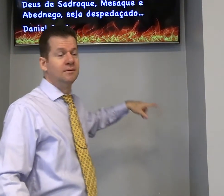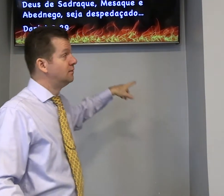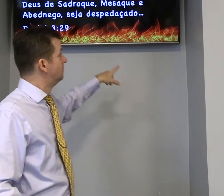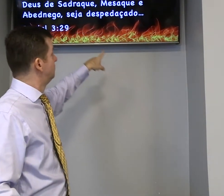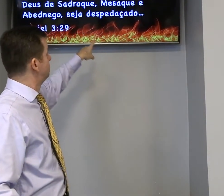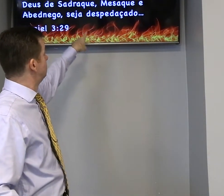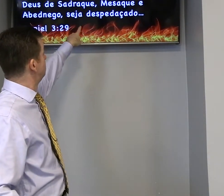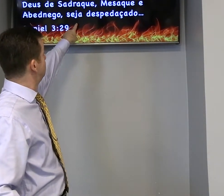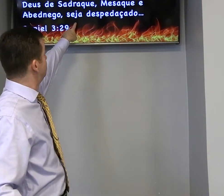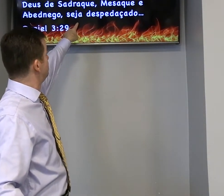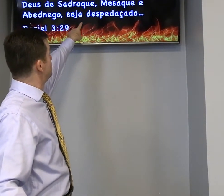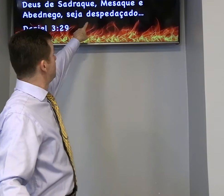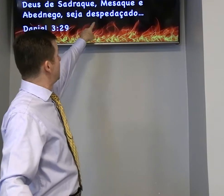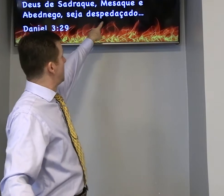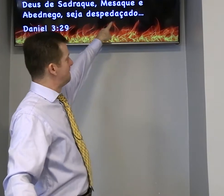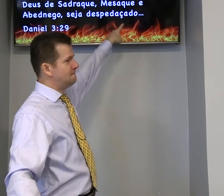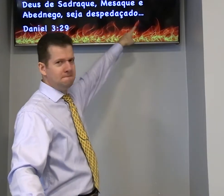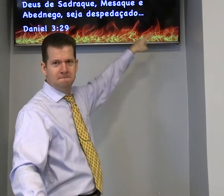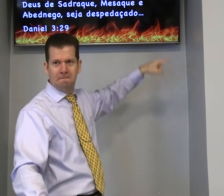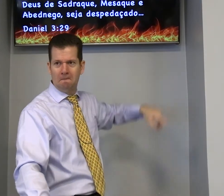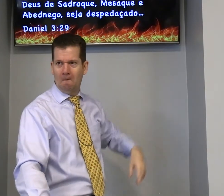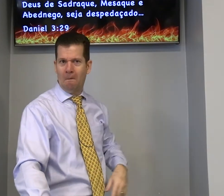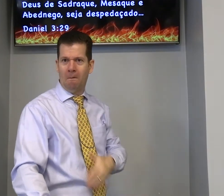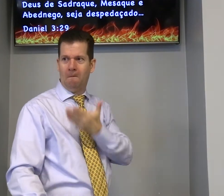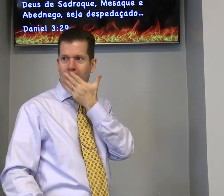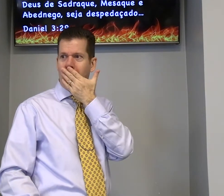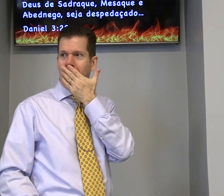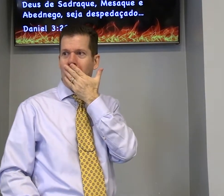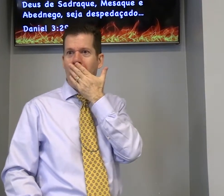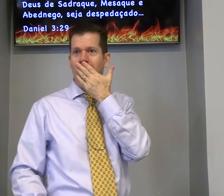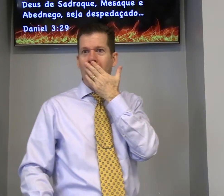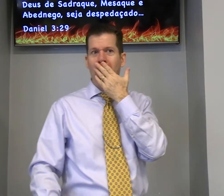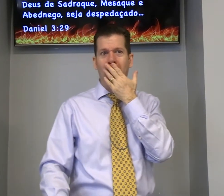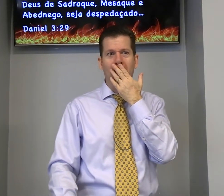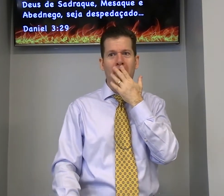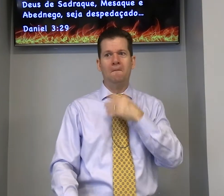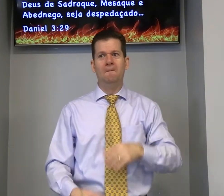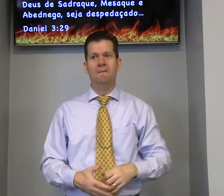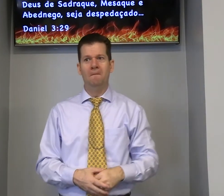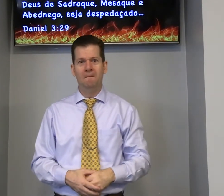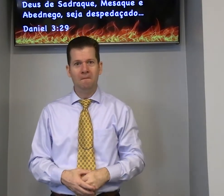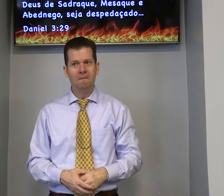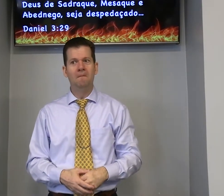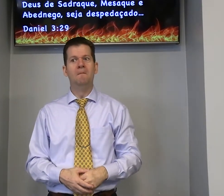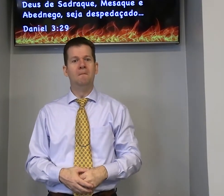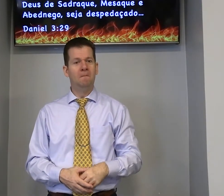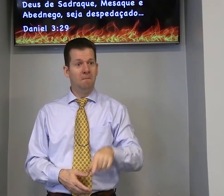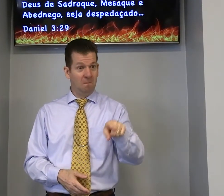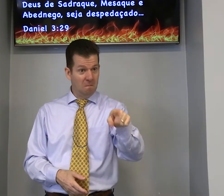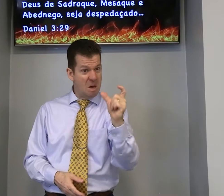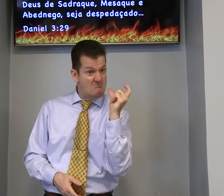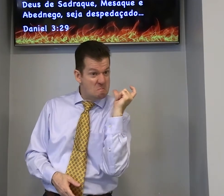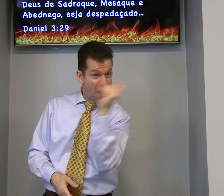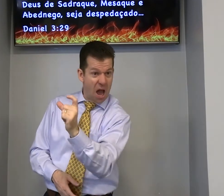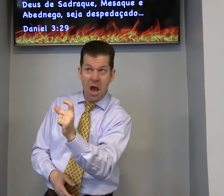qual é esta palavra qual o que significa esta palavra